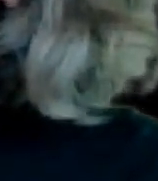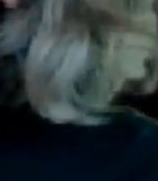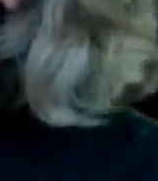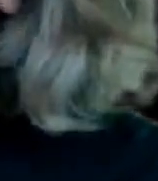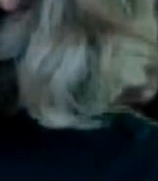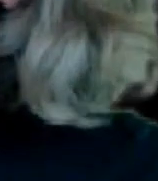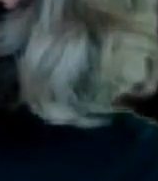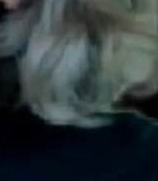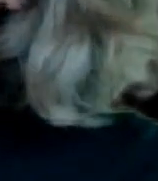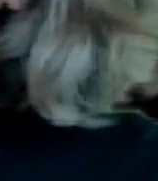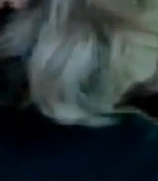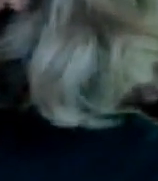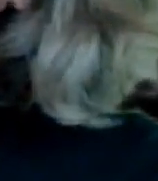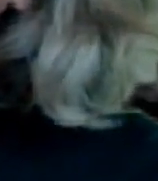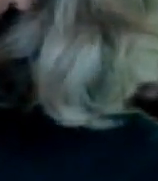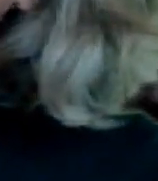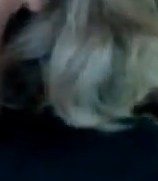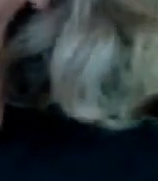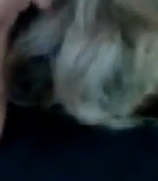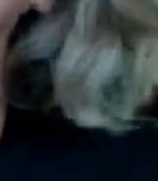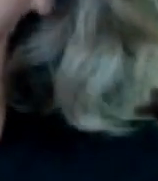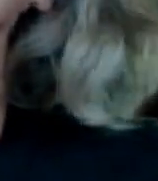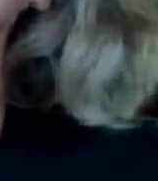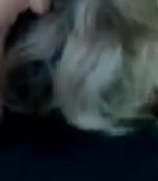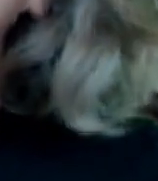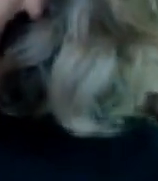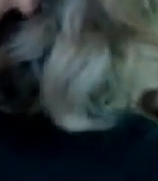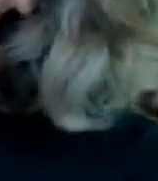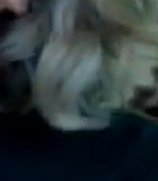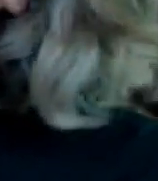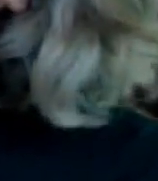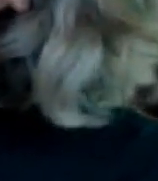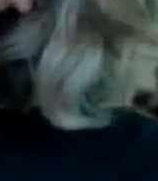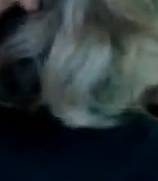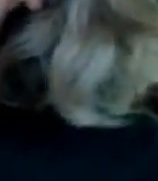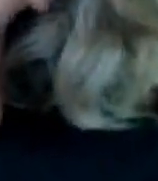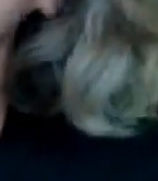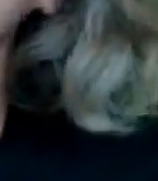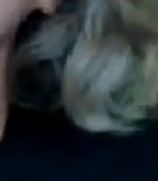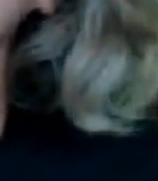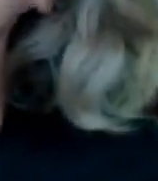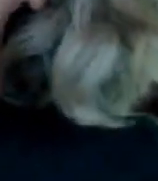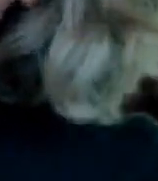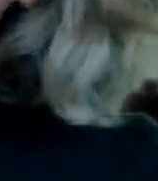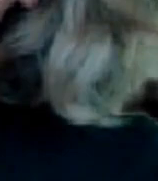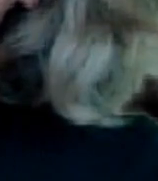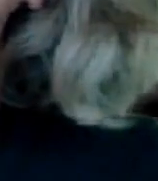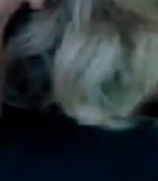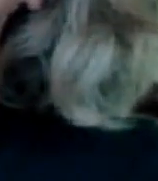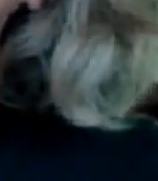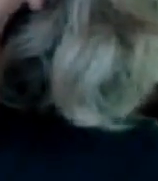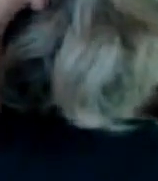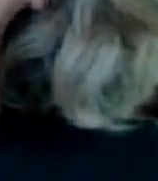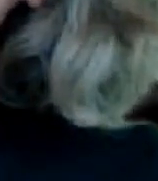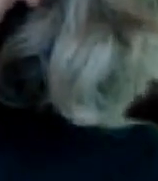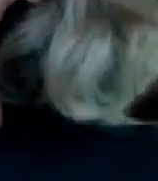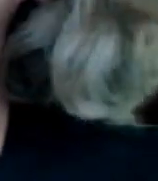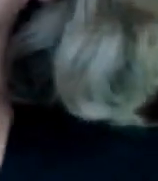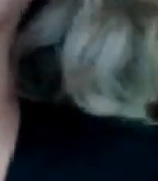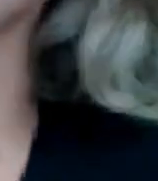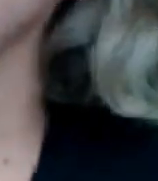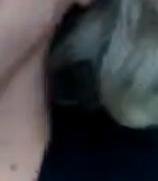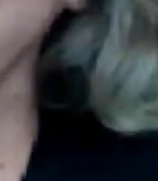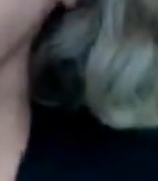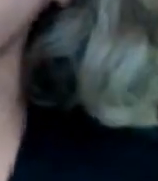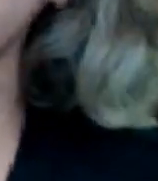Y en esa manera Los pseudo periodistas Se siguen Conmabulando Para estar en contra De los Que